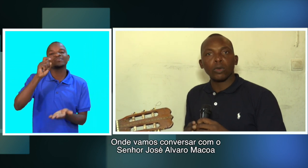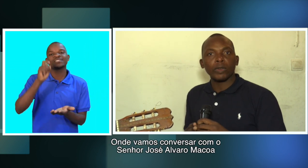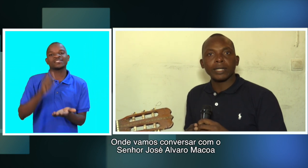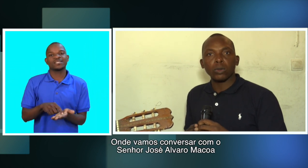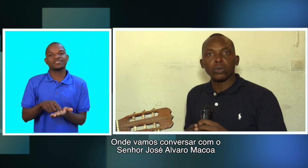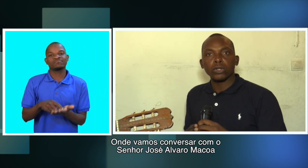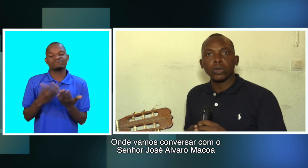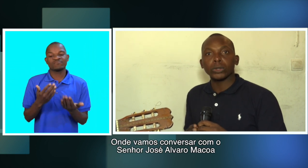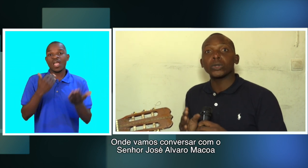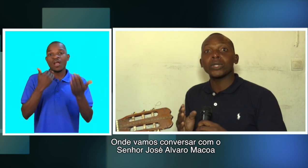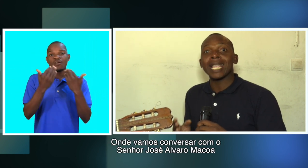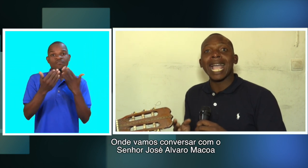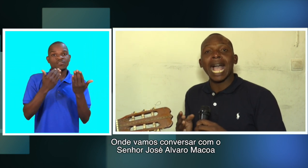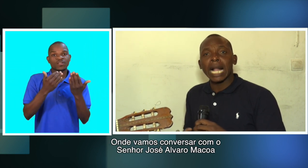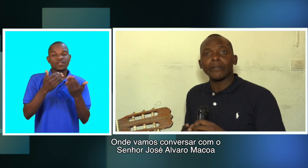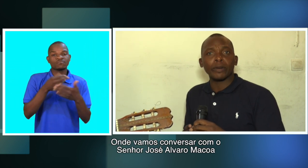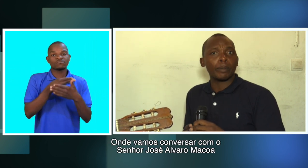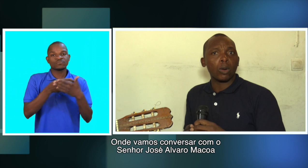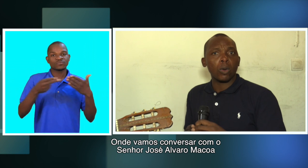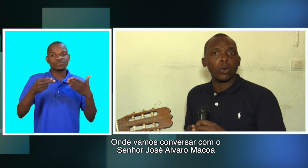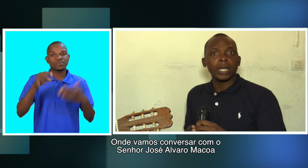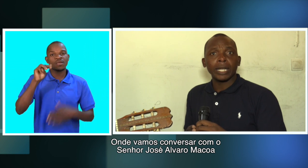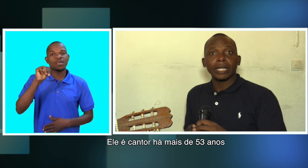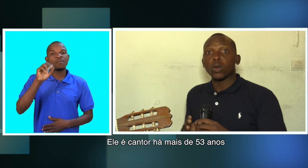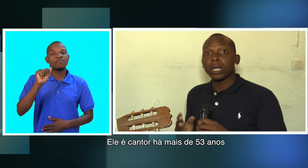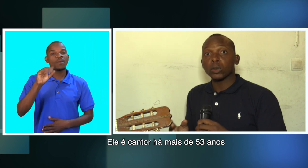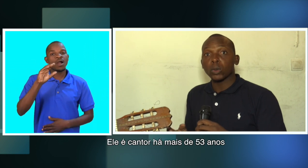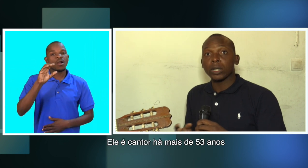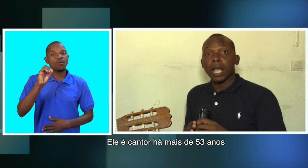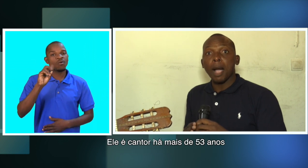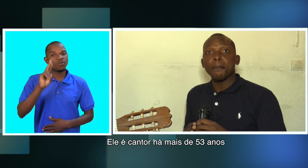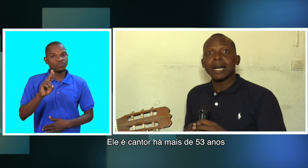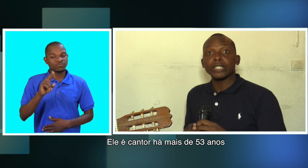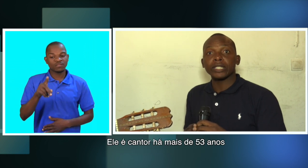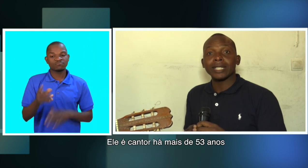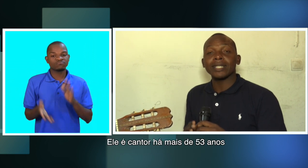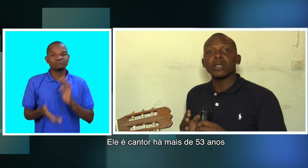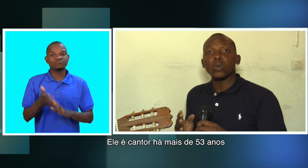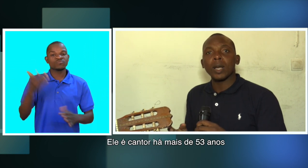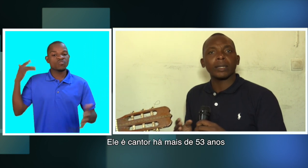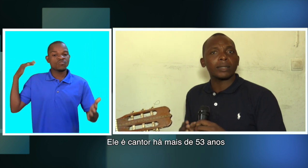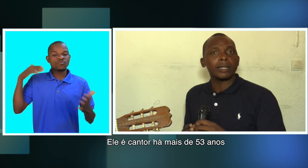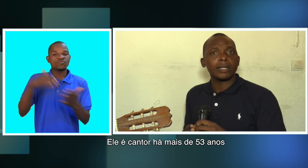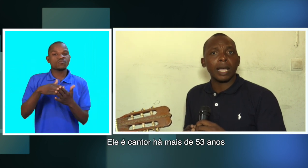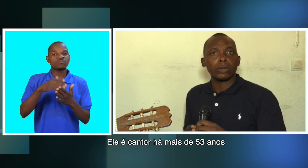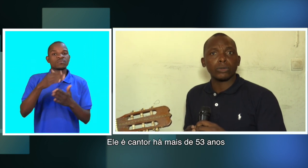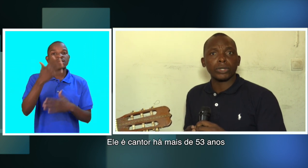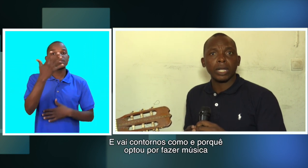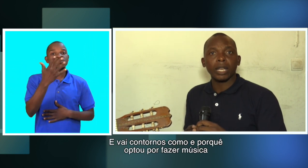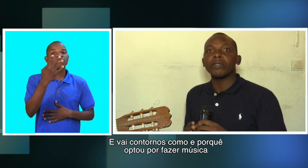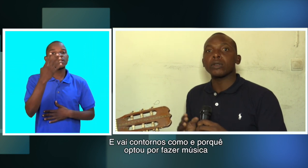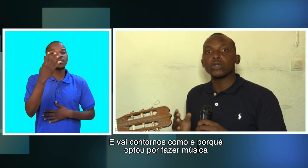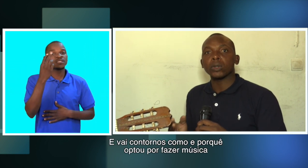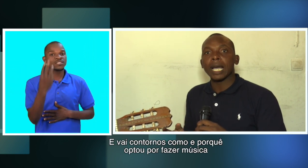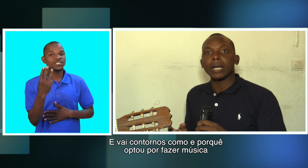conversar com o senhor José Álvaro Macó que é o cantor há mais de 53 anos. Ele vai nos contar